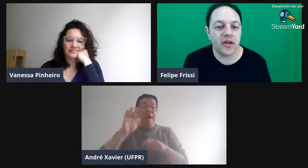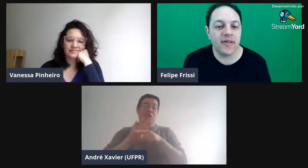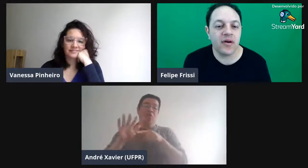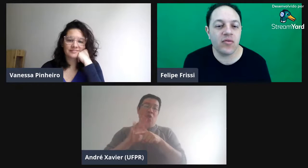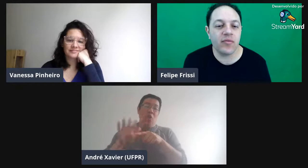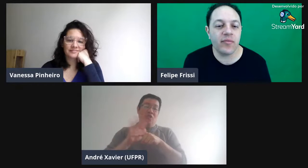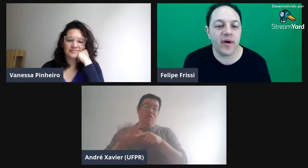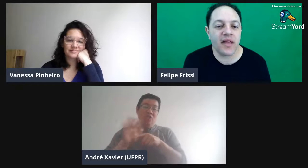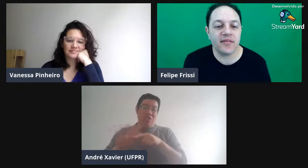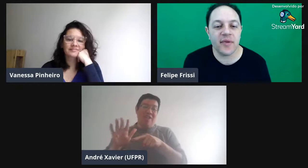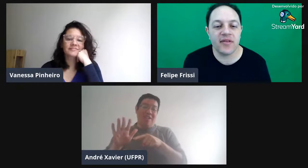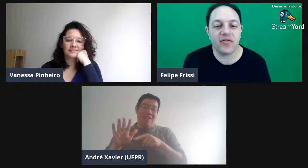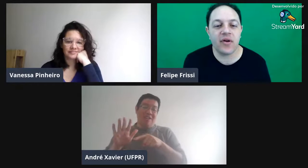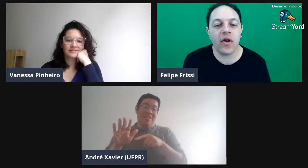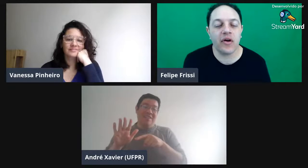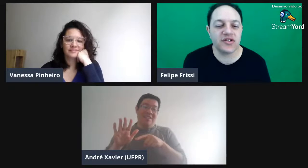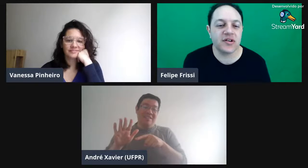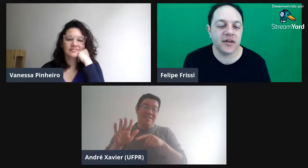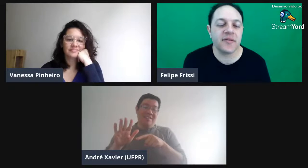Então, parece mais fonológica, né?